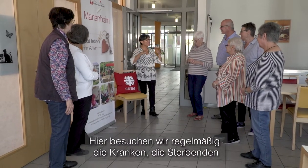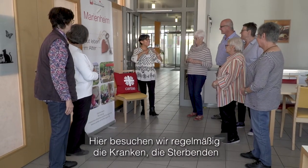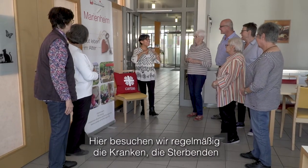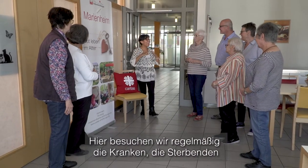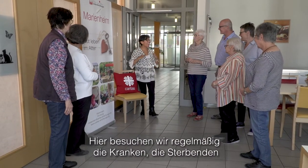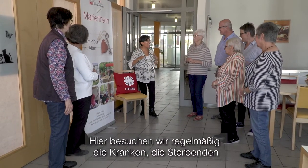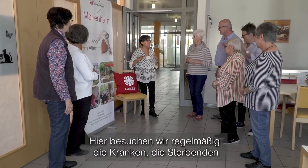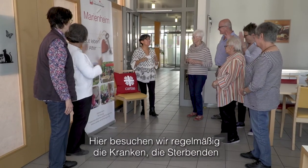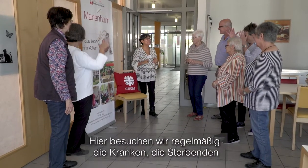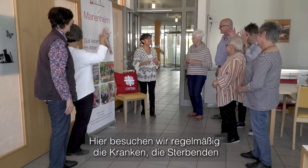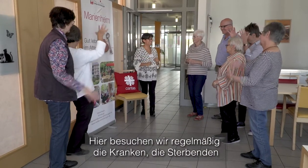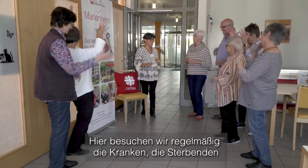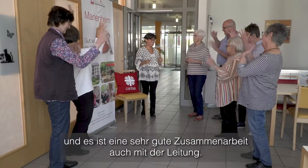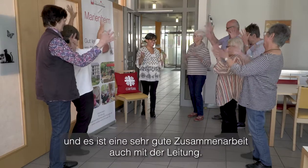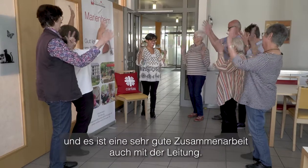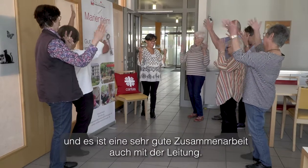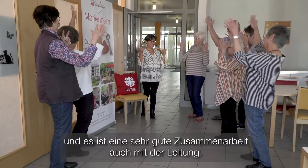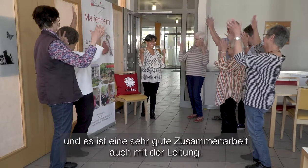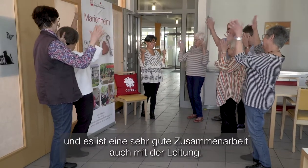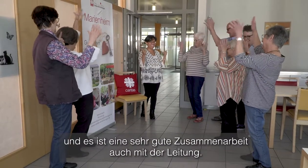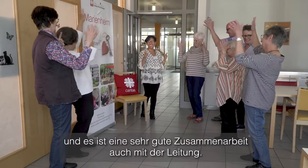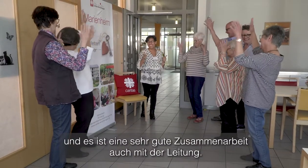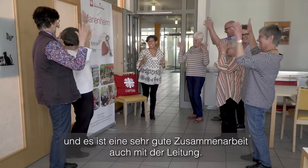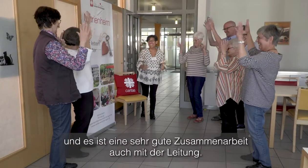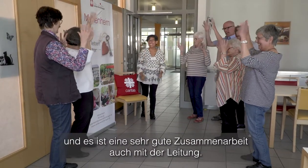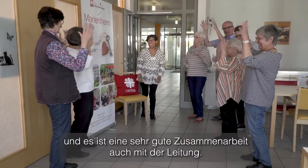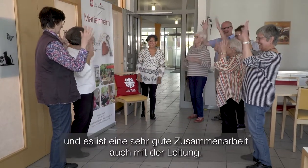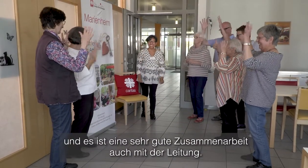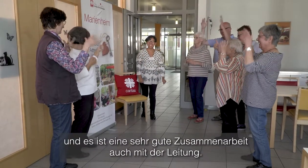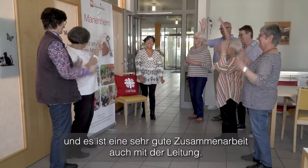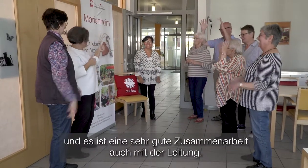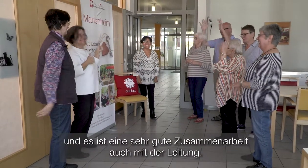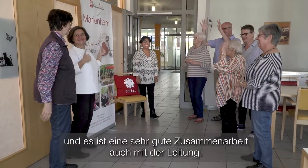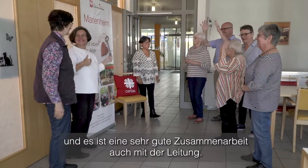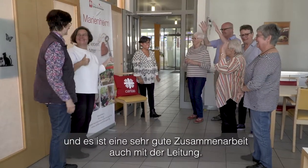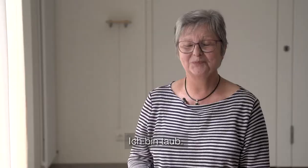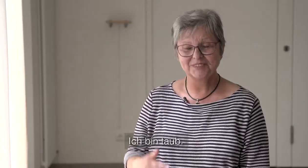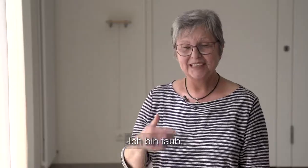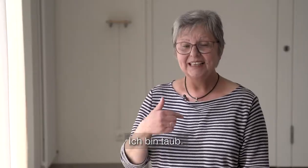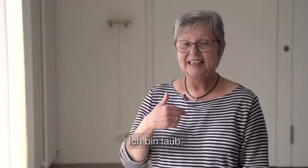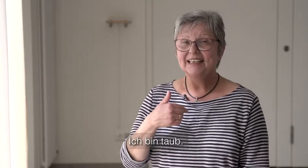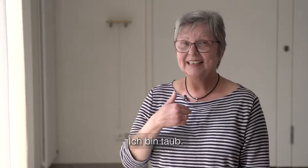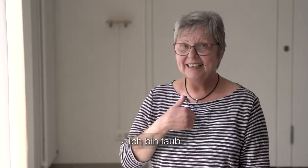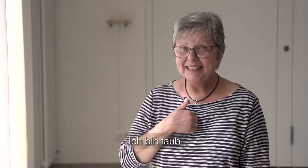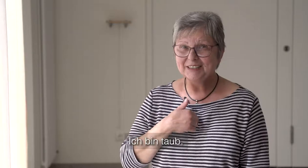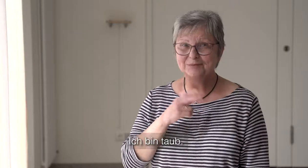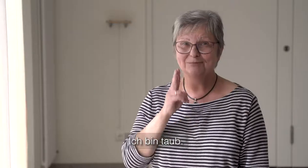die Kranken, die Sterbenden und es ist einfach eine sehr gute Zusammenarbeit auch mit der Leitung. Ich bin